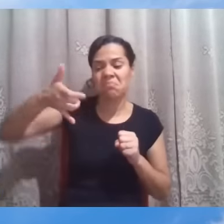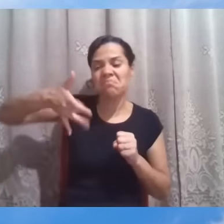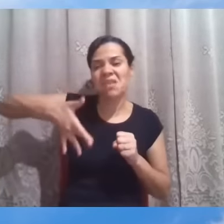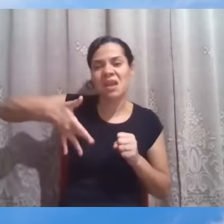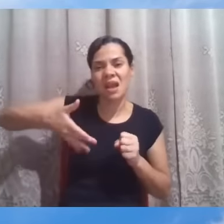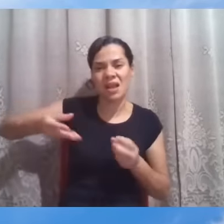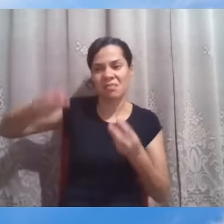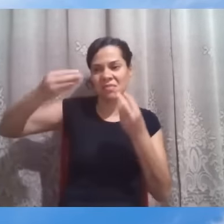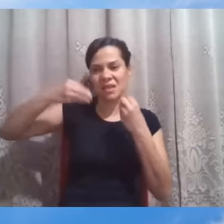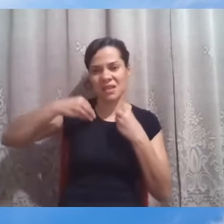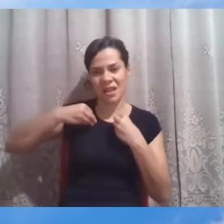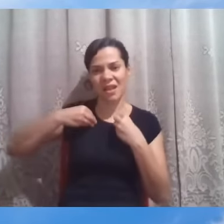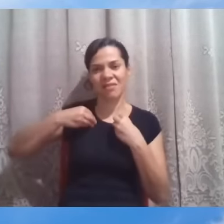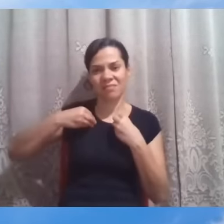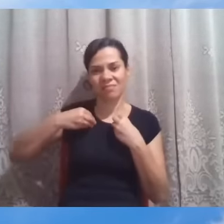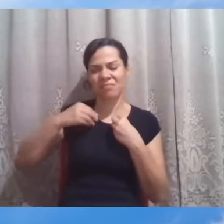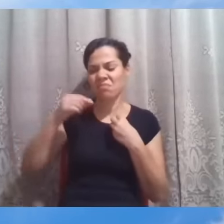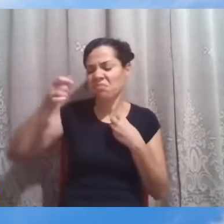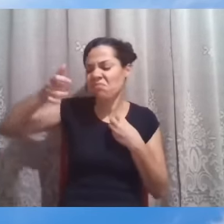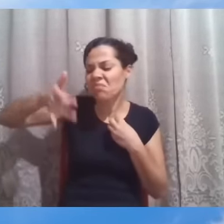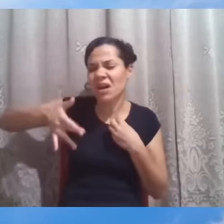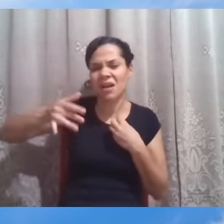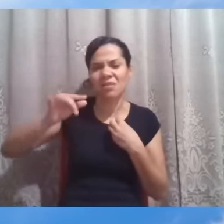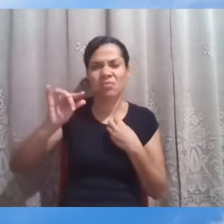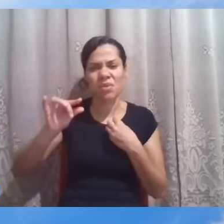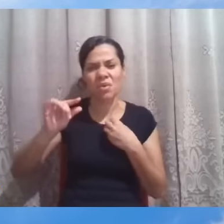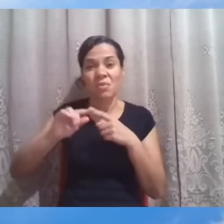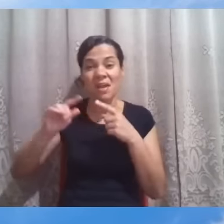com Cristo. Migalhas são um banquete.